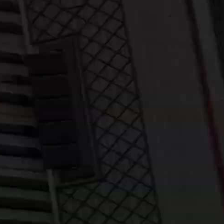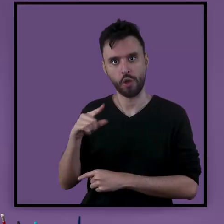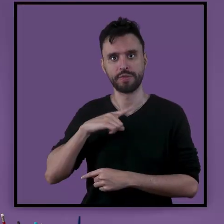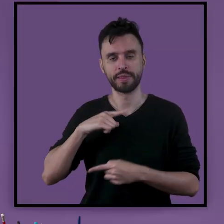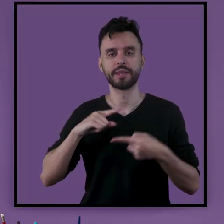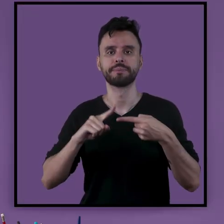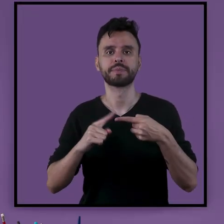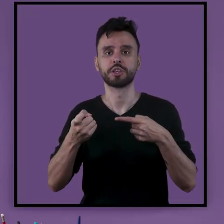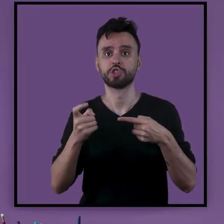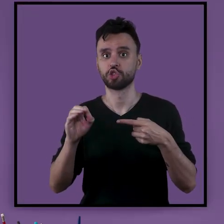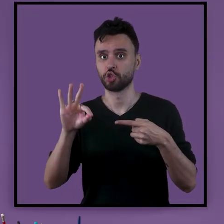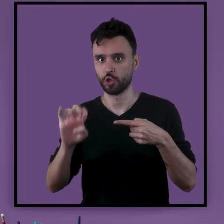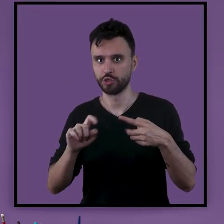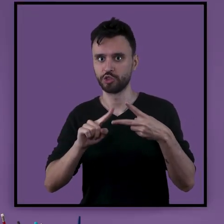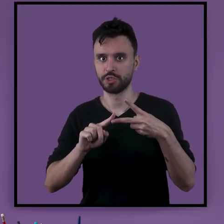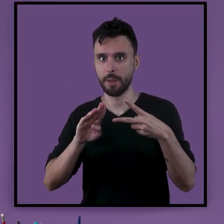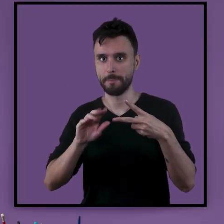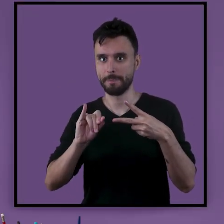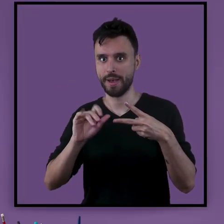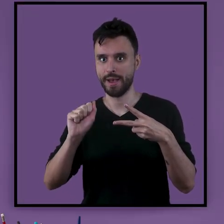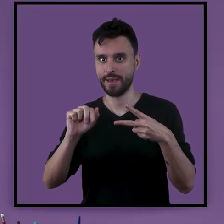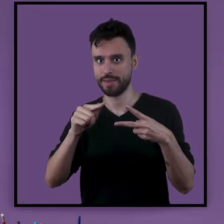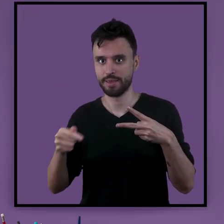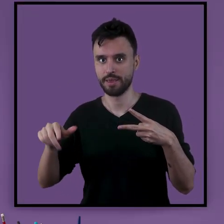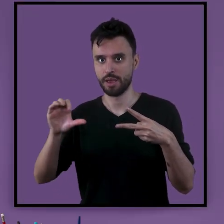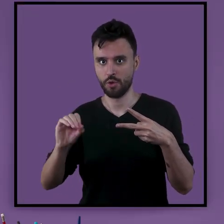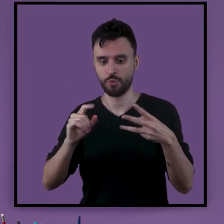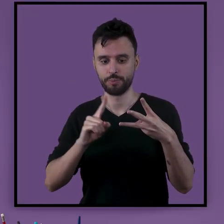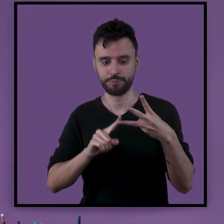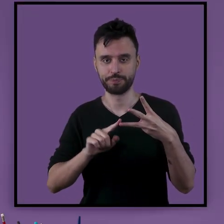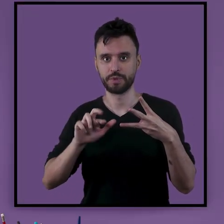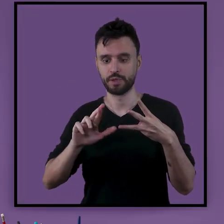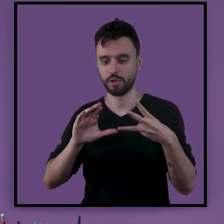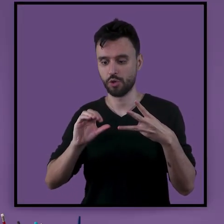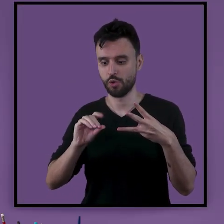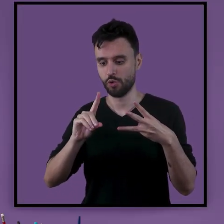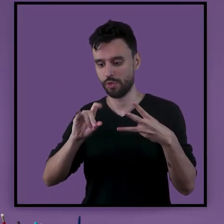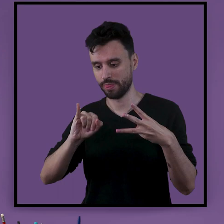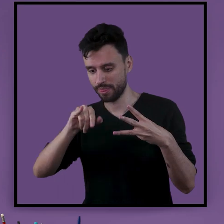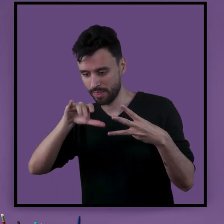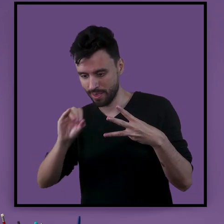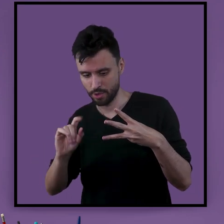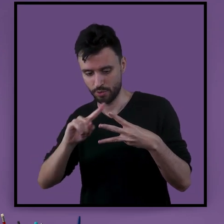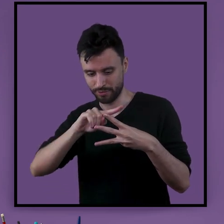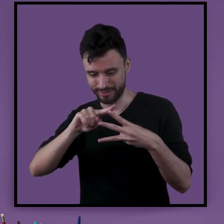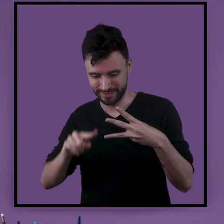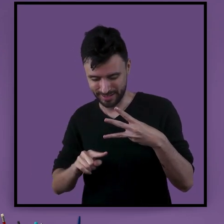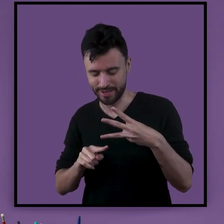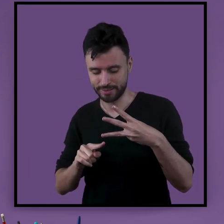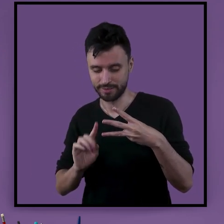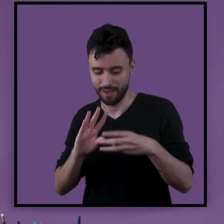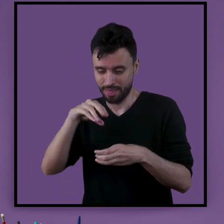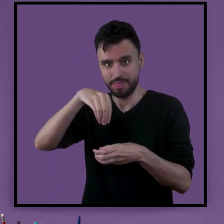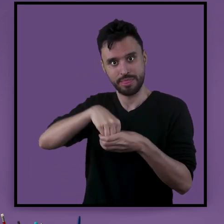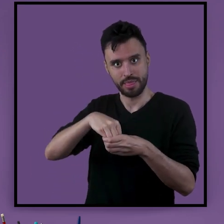No forró, nós temos o chote, o baião e o rodeio. Como